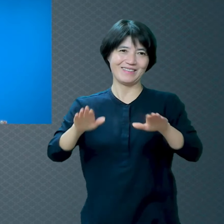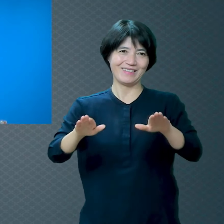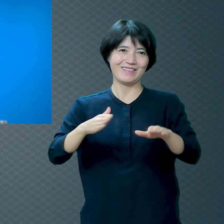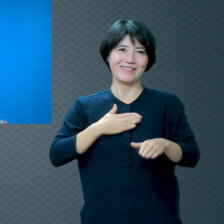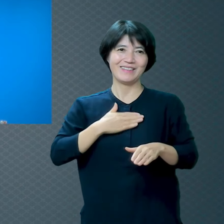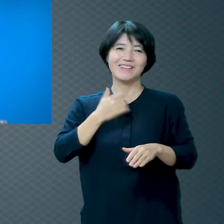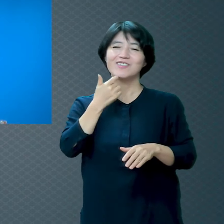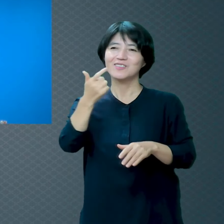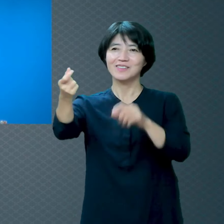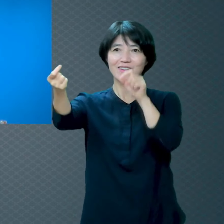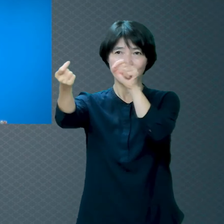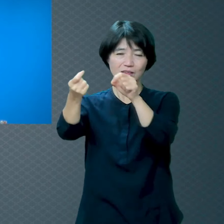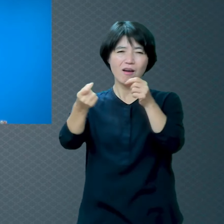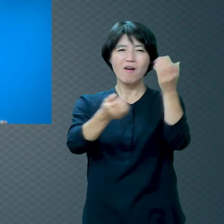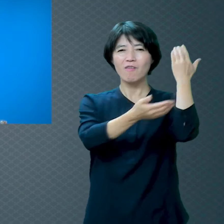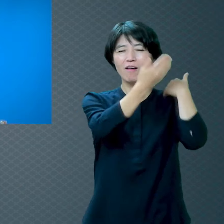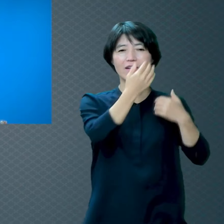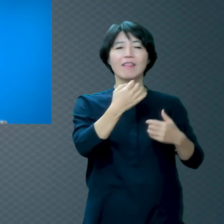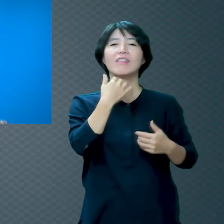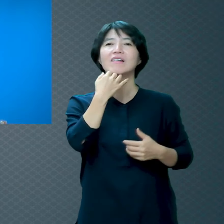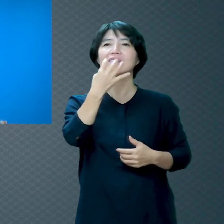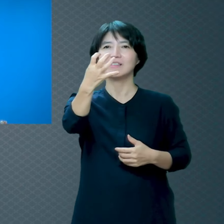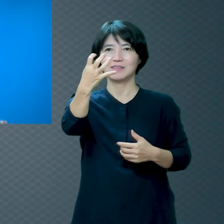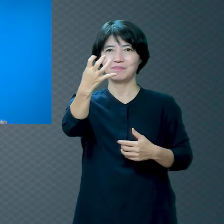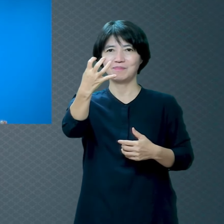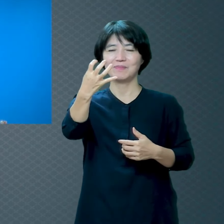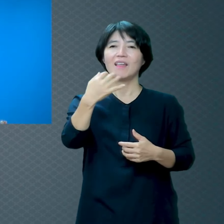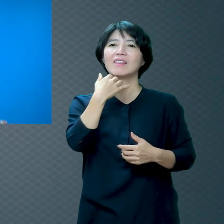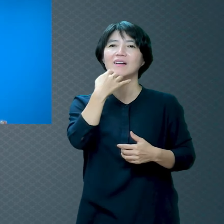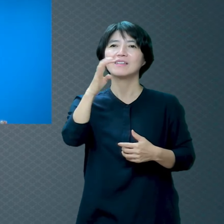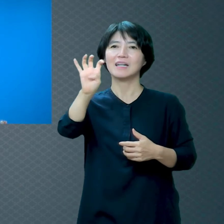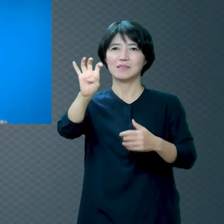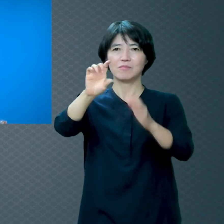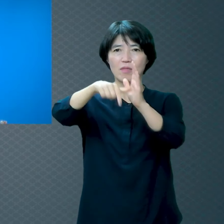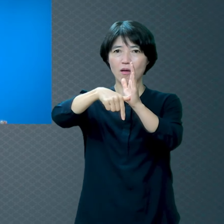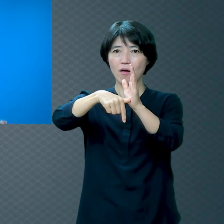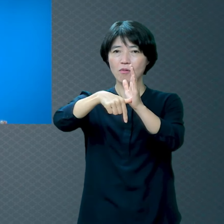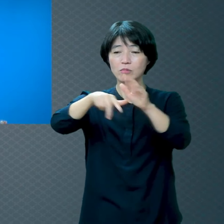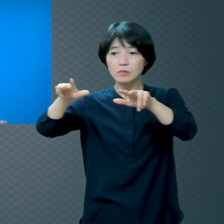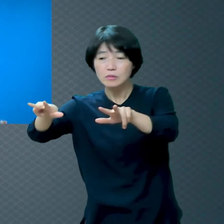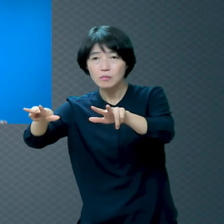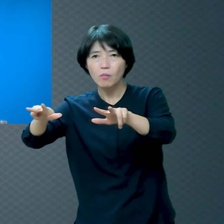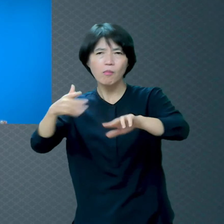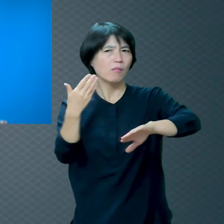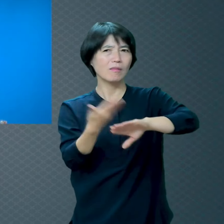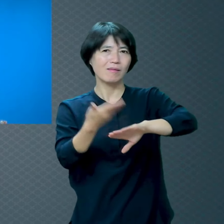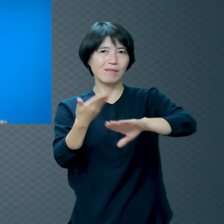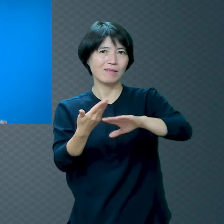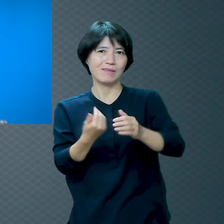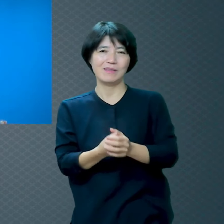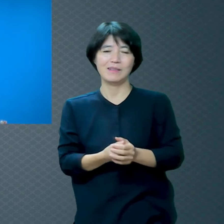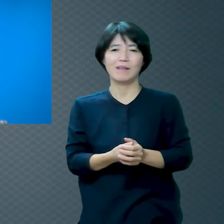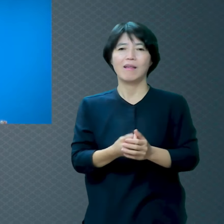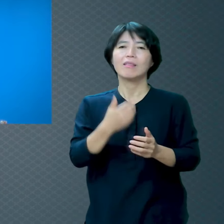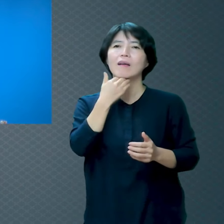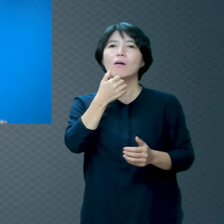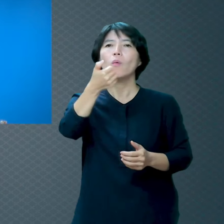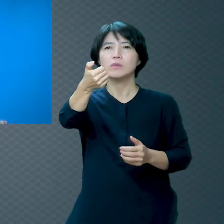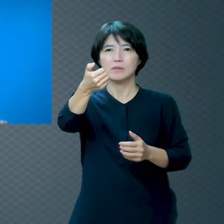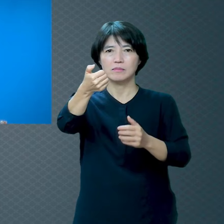40대 생각하고 틀려요 누가 얘기해줘서 그런 게 아니에요 50이 되니까